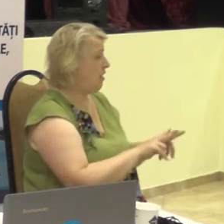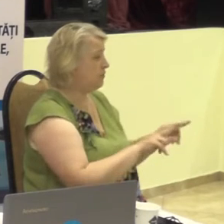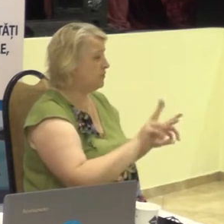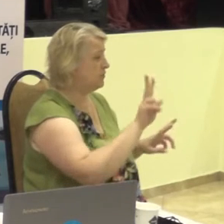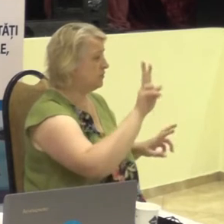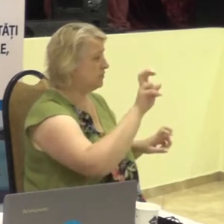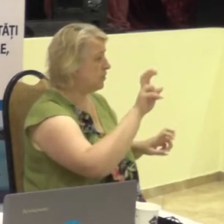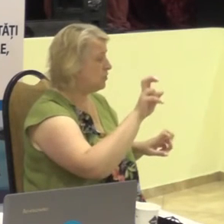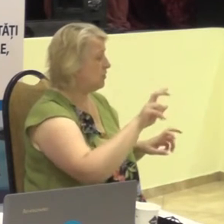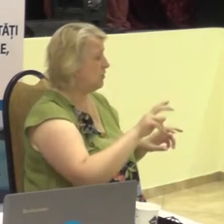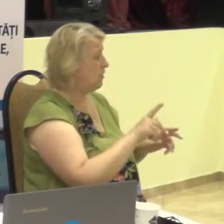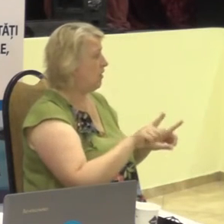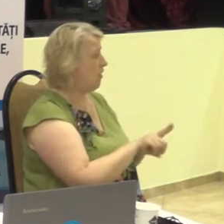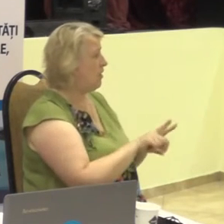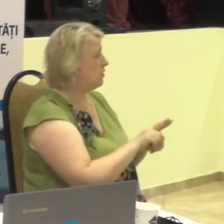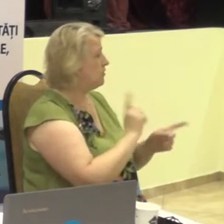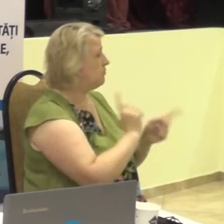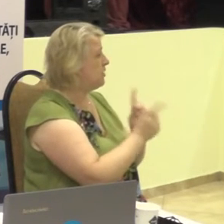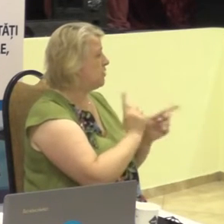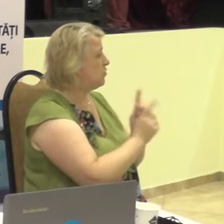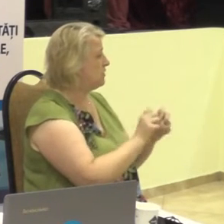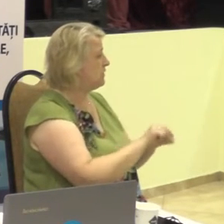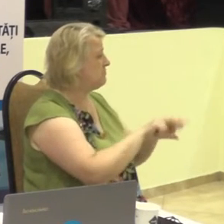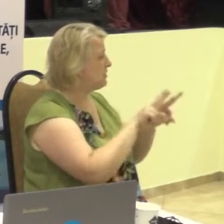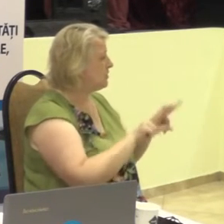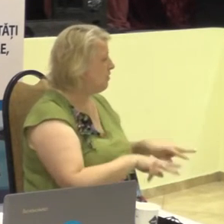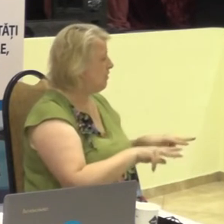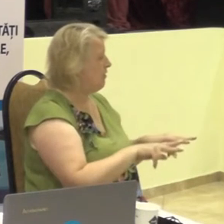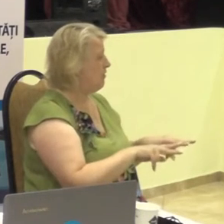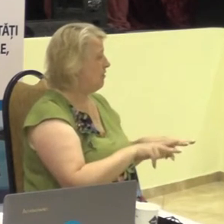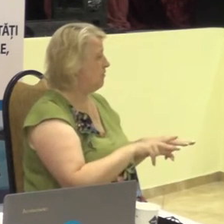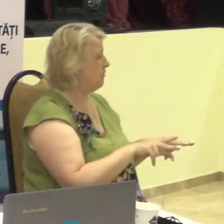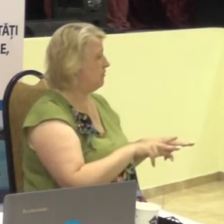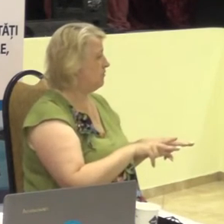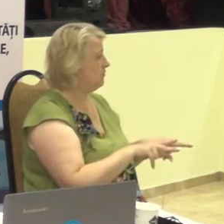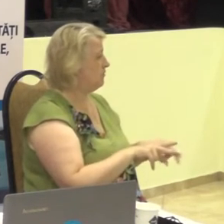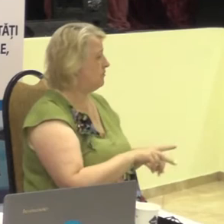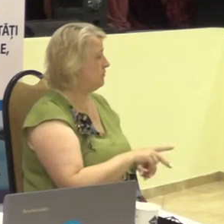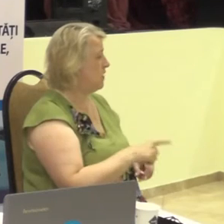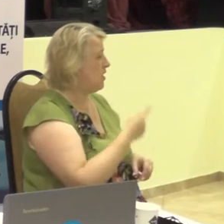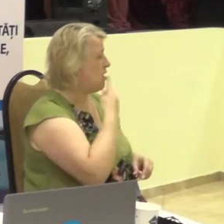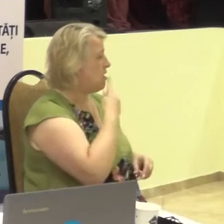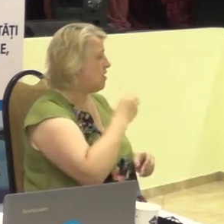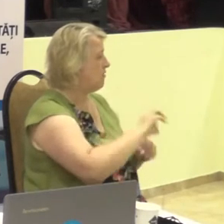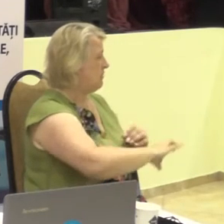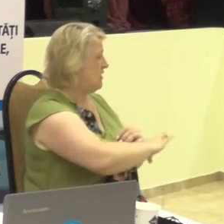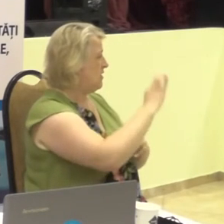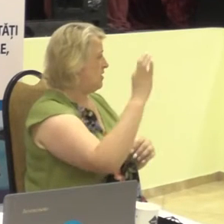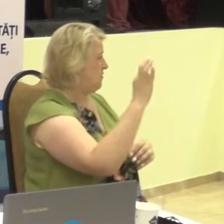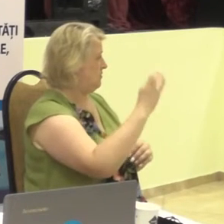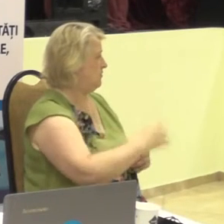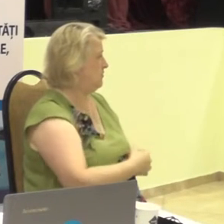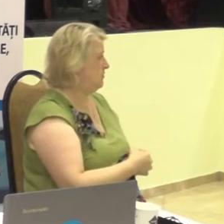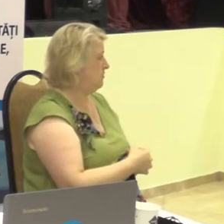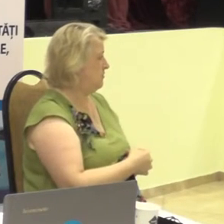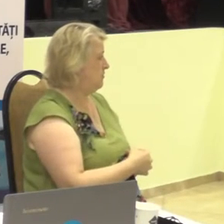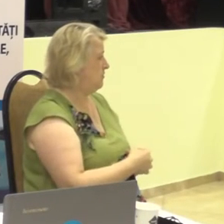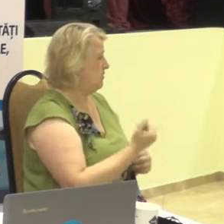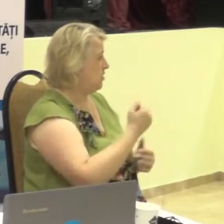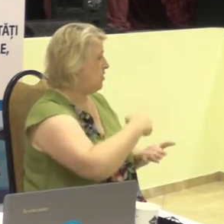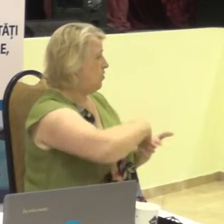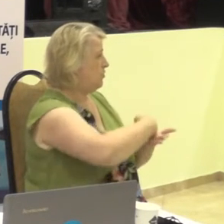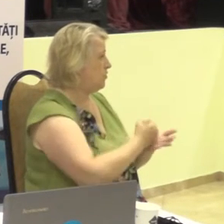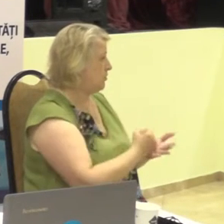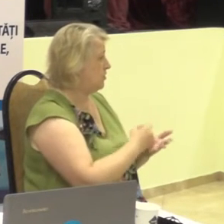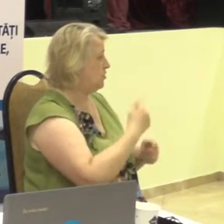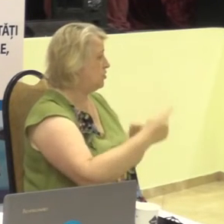au același statut ca și traducături specializați în limbi estice. Și aprobat